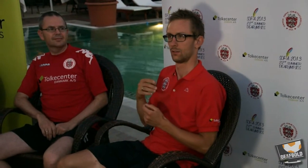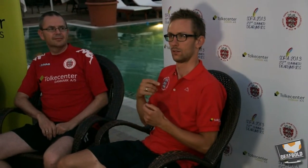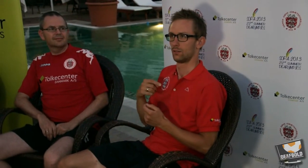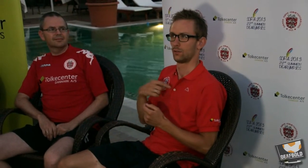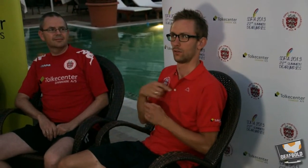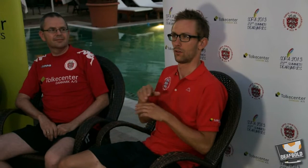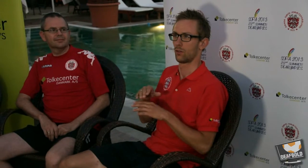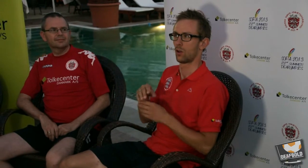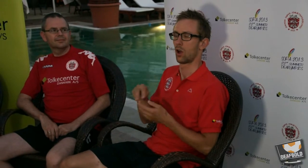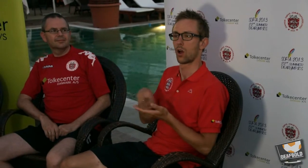København